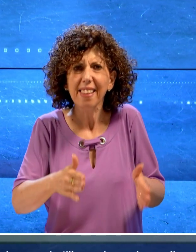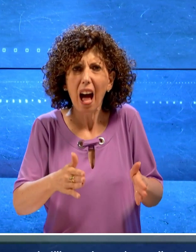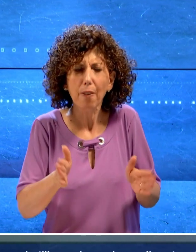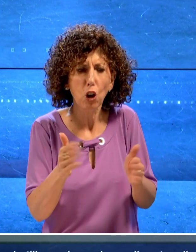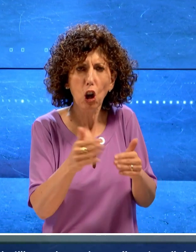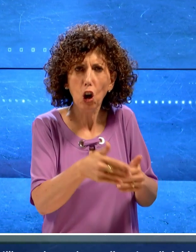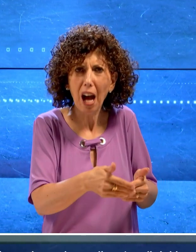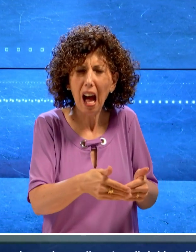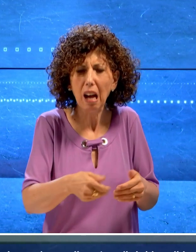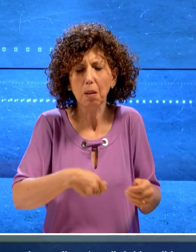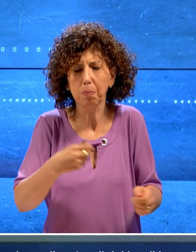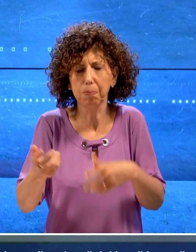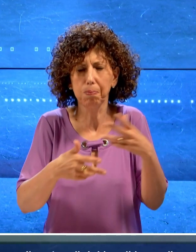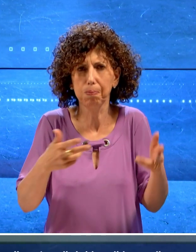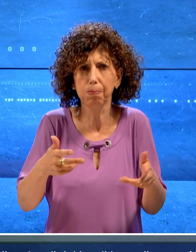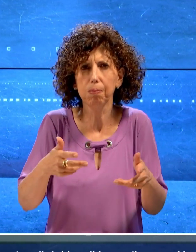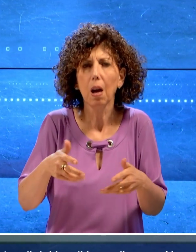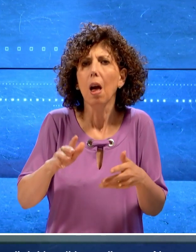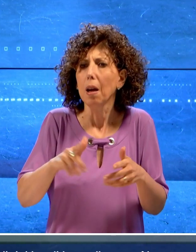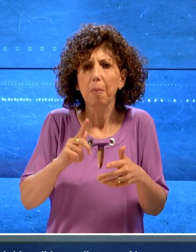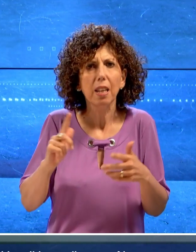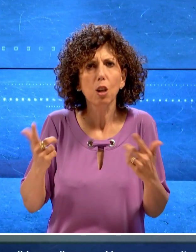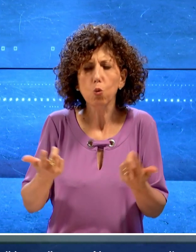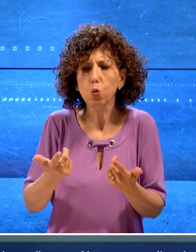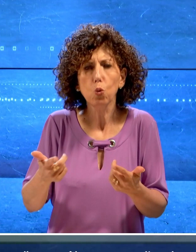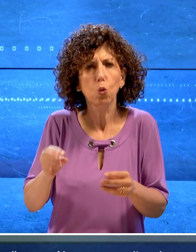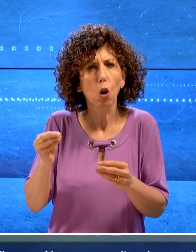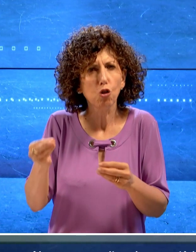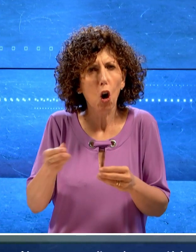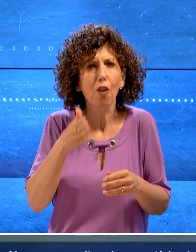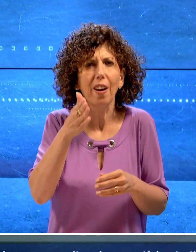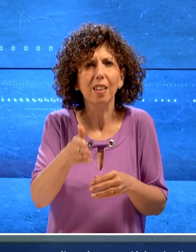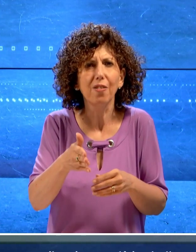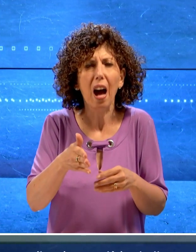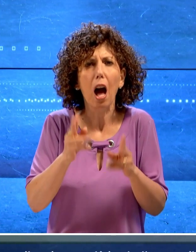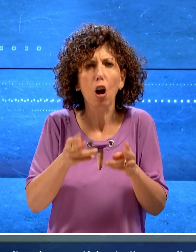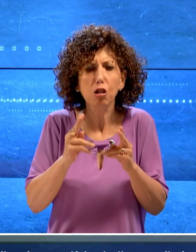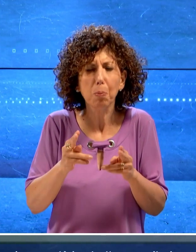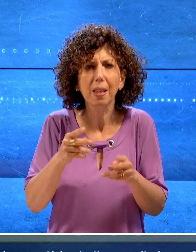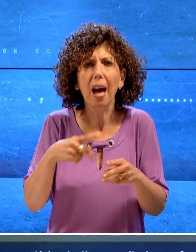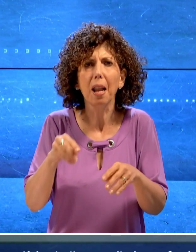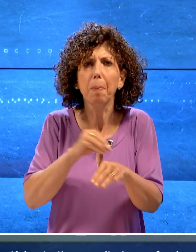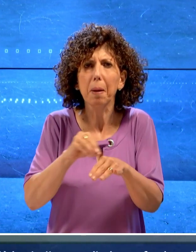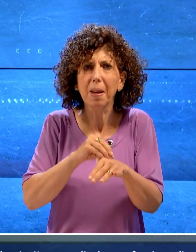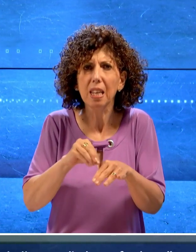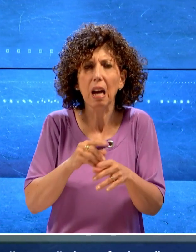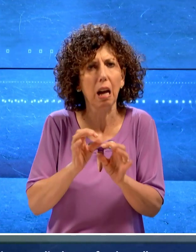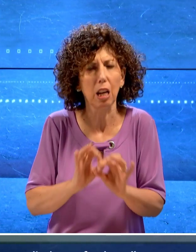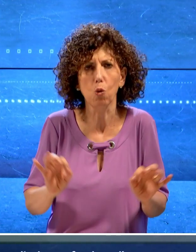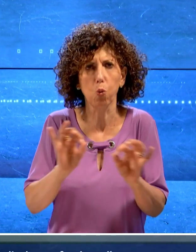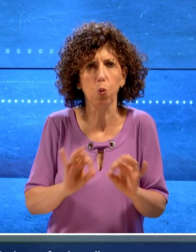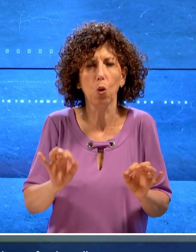locali lungo il corso nessuno peraltro si presentò in strutture sanitarie per farsi medicare